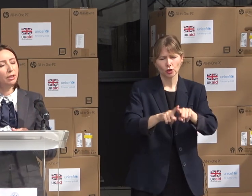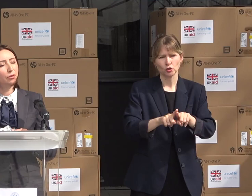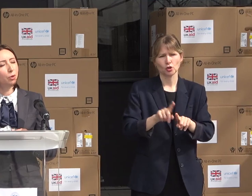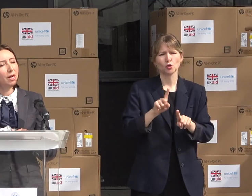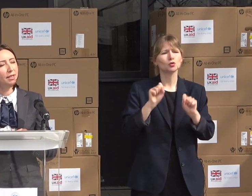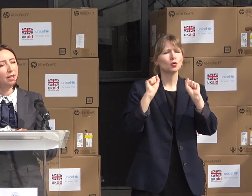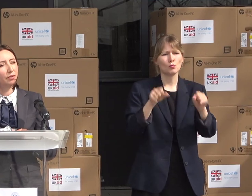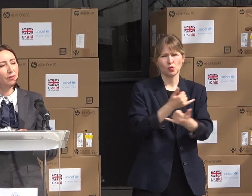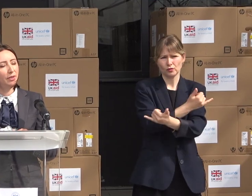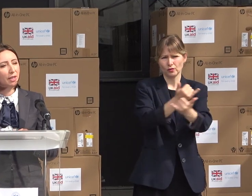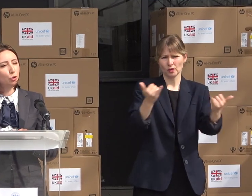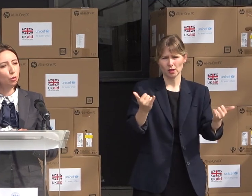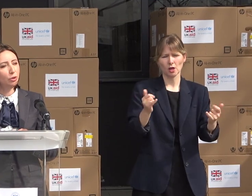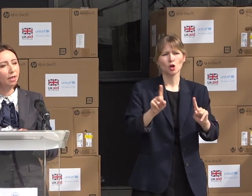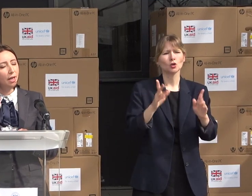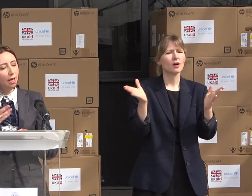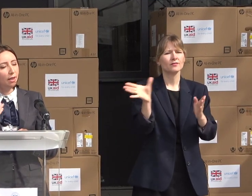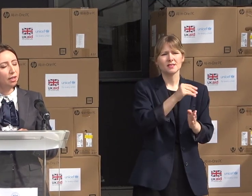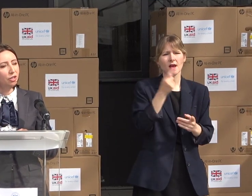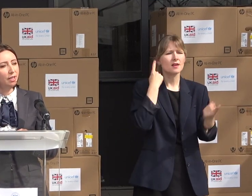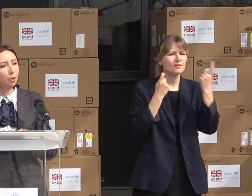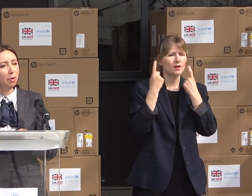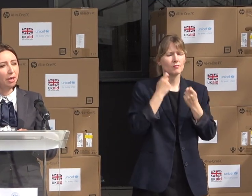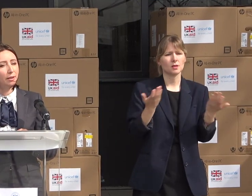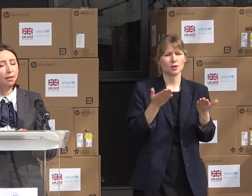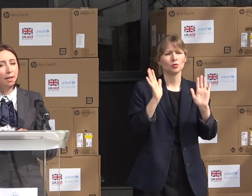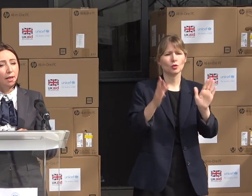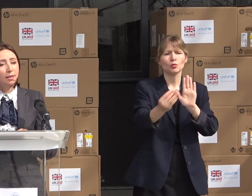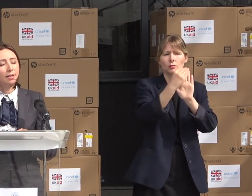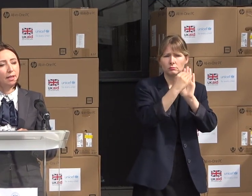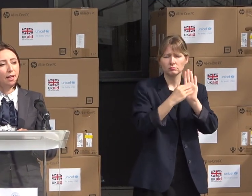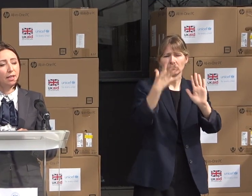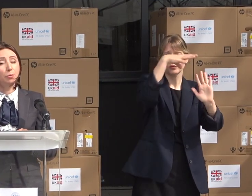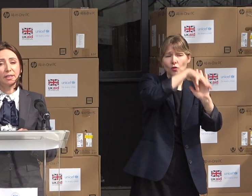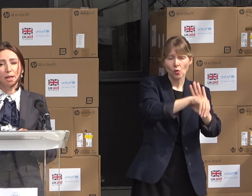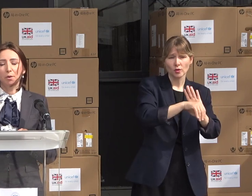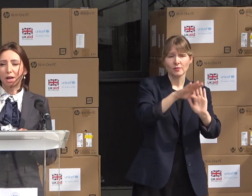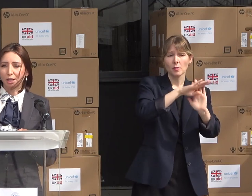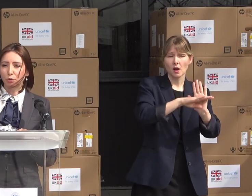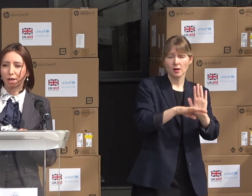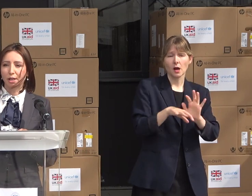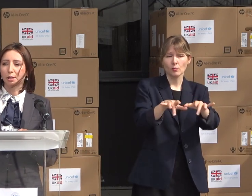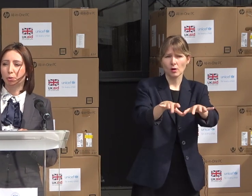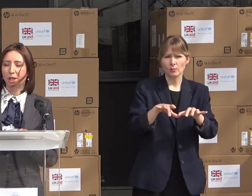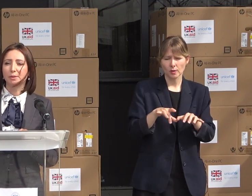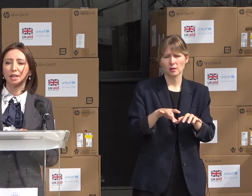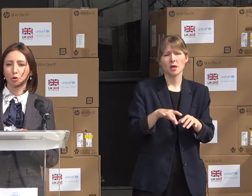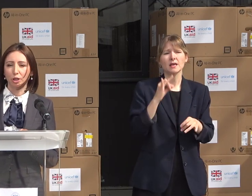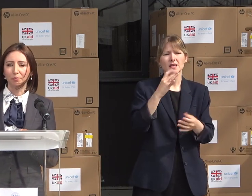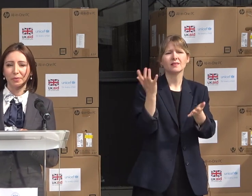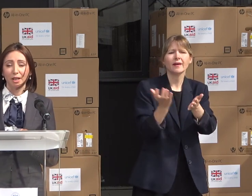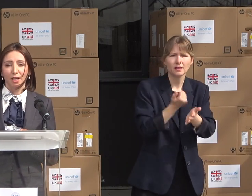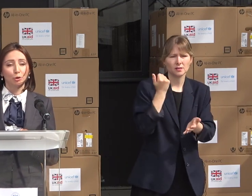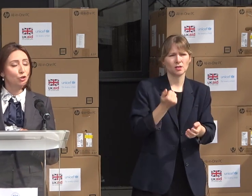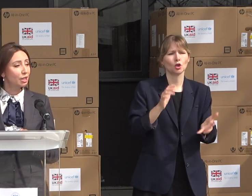lângă toată informația care va fi introdusă în acest echipament, să depistăm cazuri care să putem să le